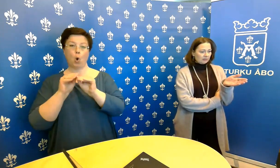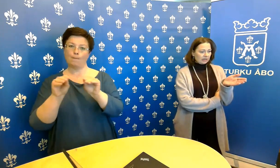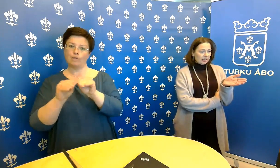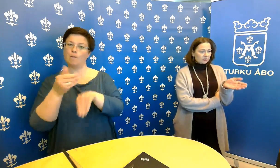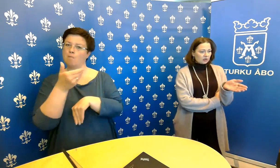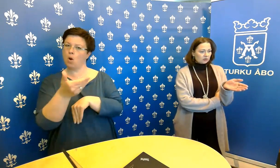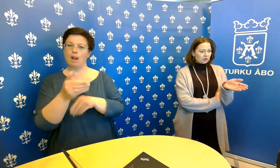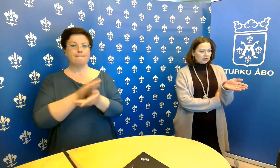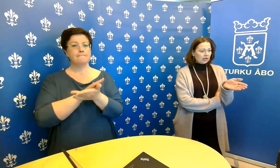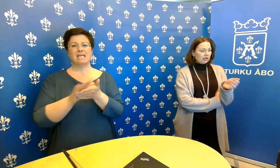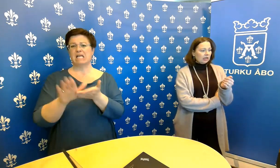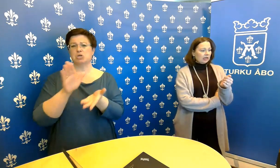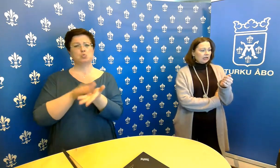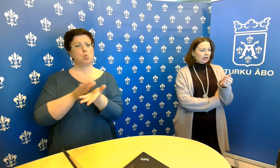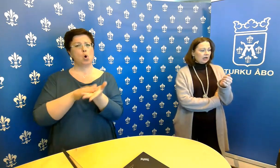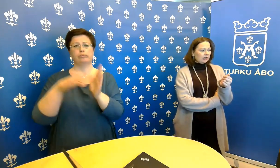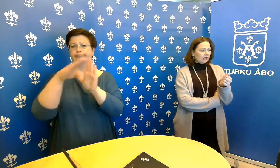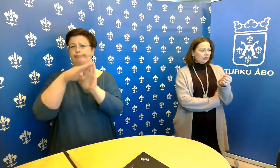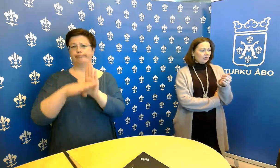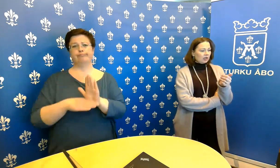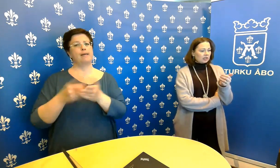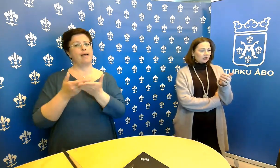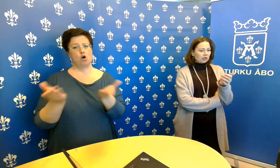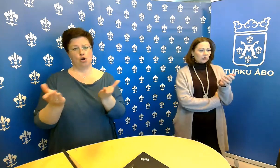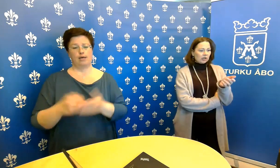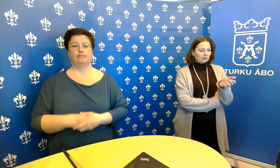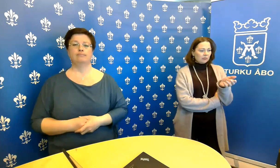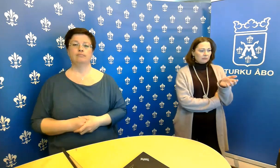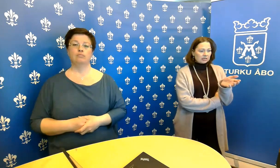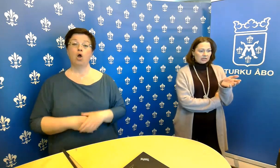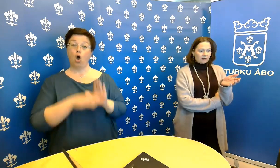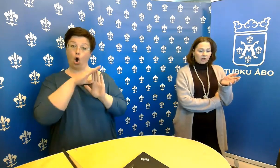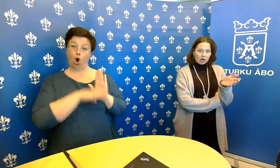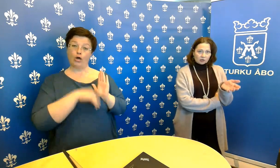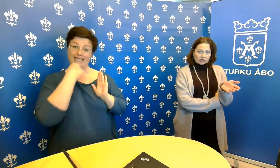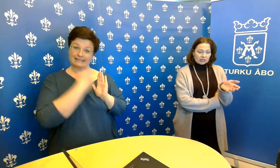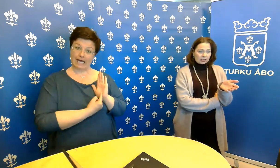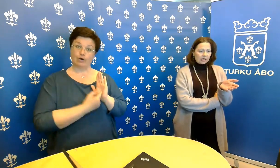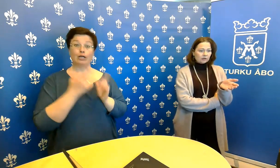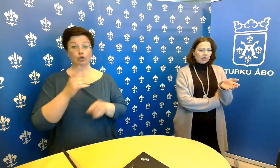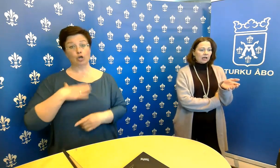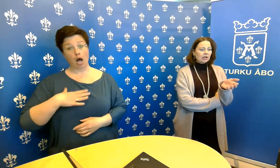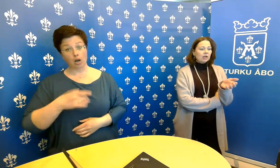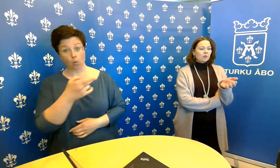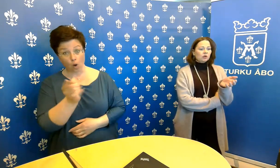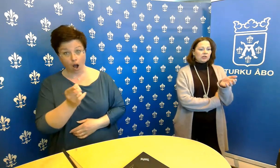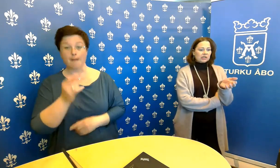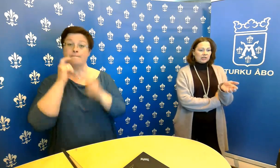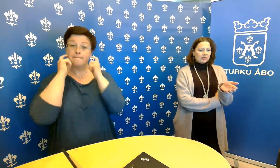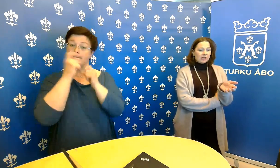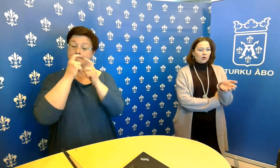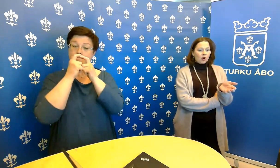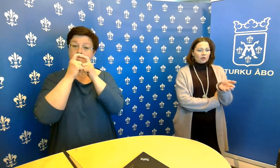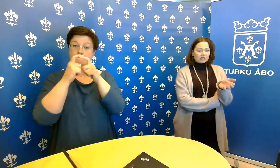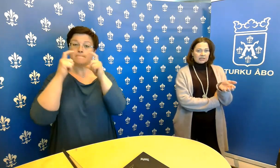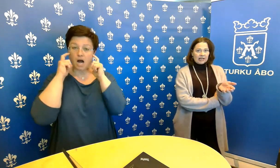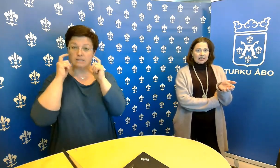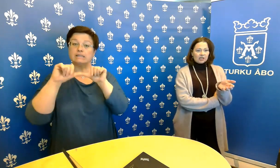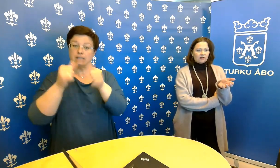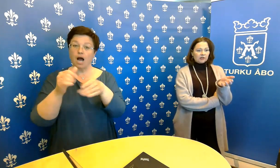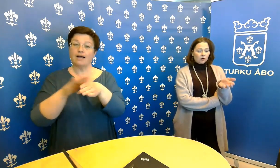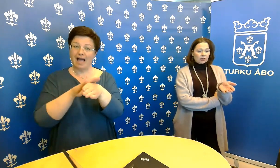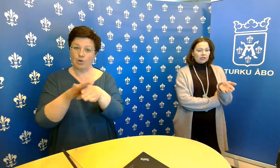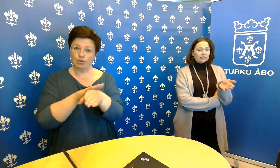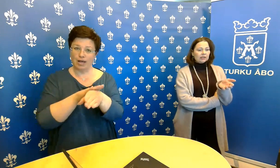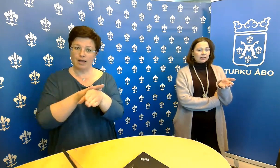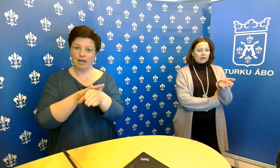oikeastaan mitään suositusta. Ja ohjeissa todettu, että maskia voi halutessaan käyttää, mutta sitten pitää huomioida siihen